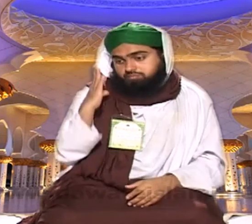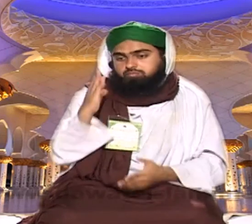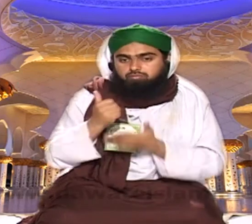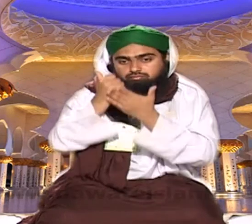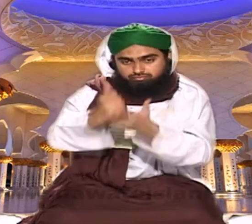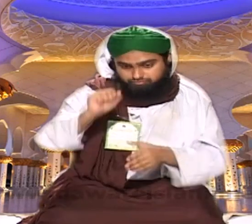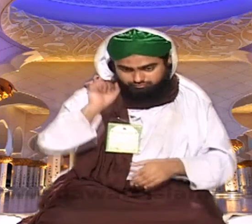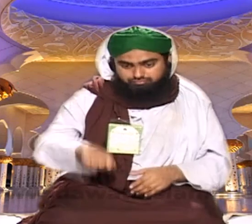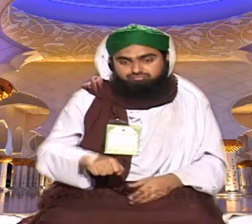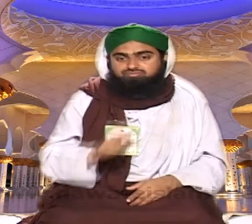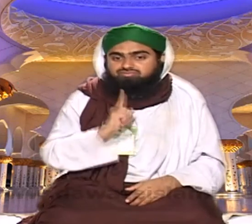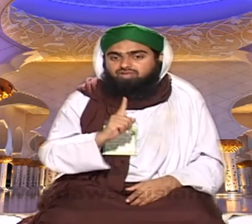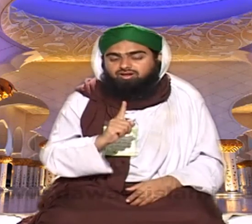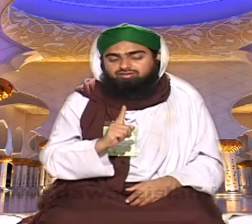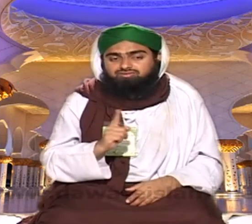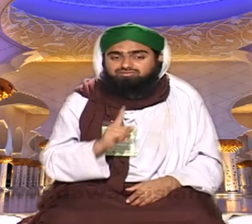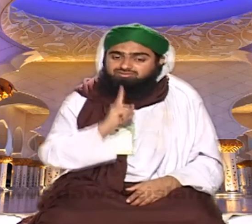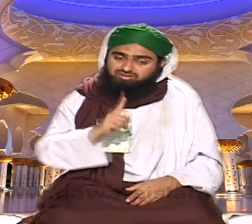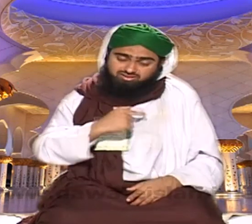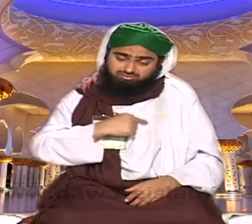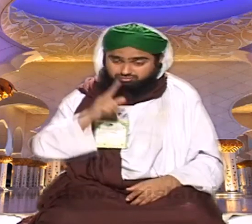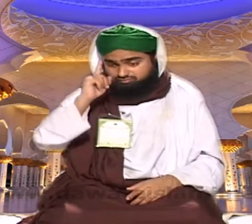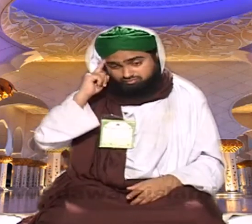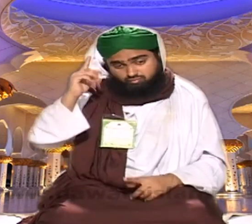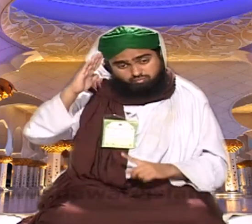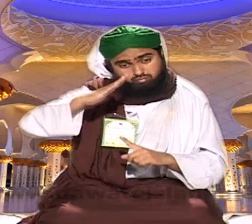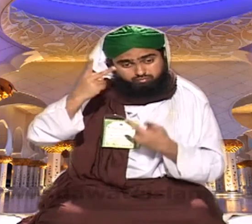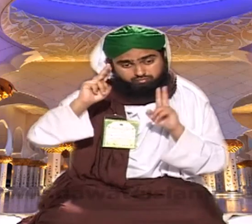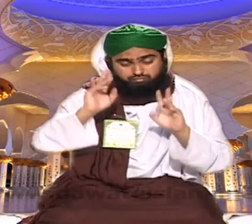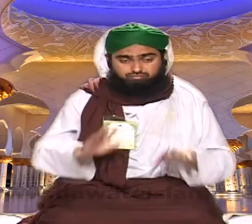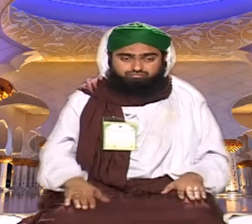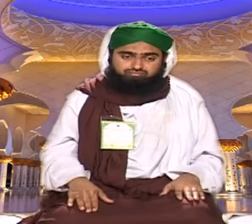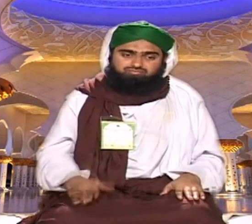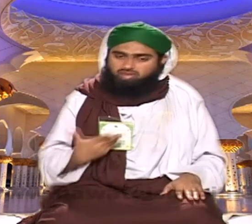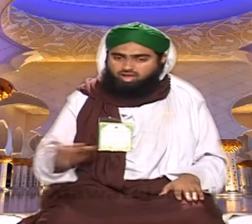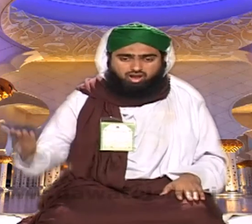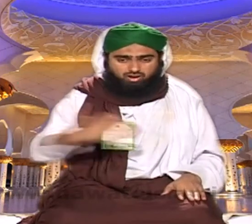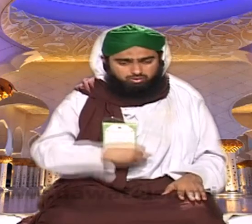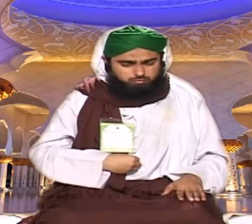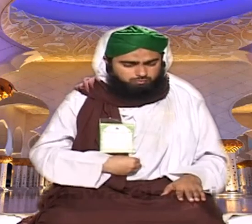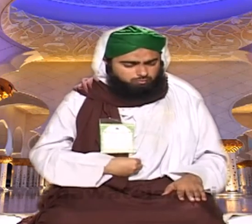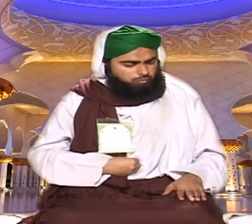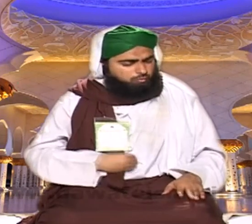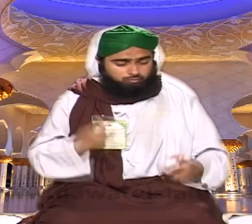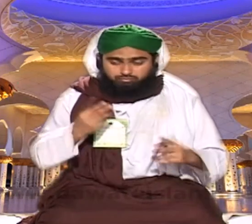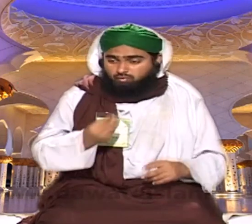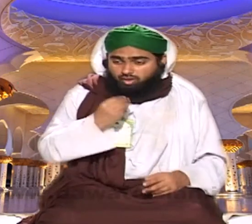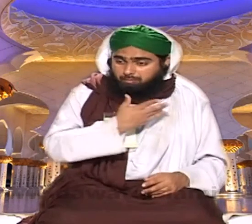سرکار نے فرما کہ اس پر عجر نہیں ملے گا تو کس پر عجر ملے گا ایمان سے رحمت ہے صاحب